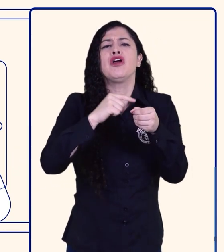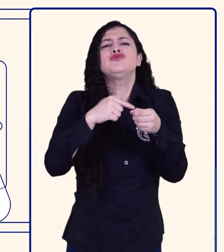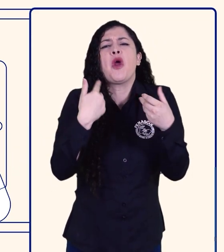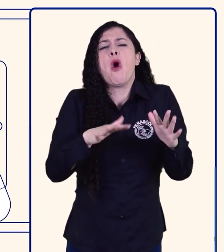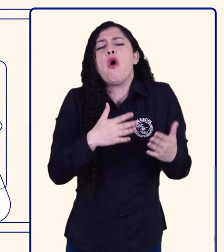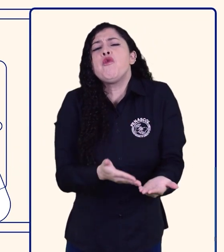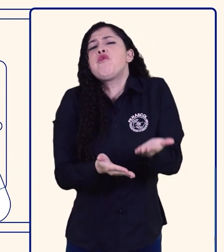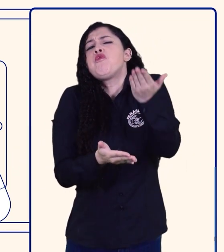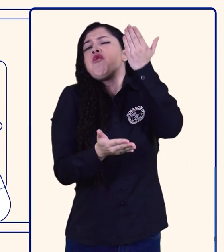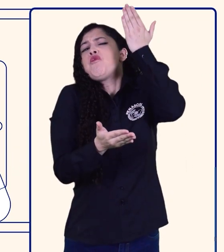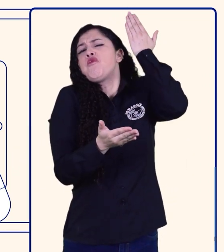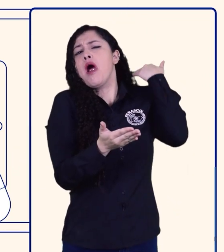prestado